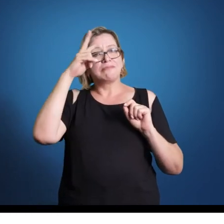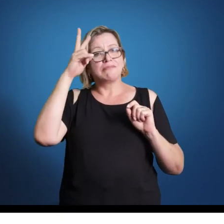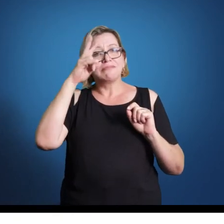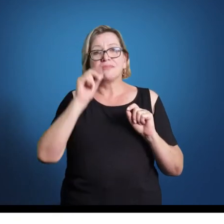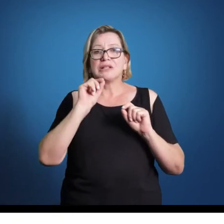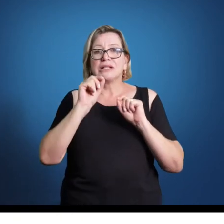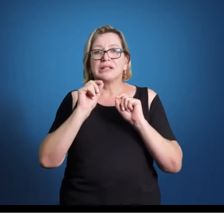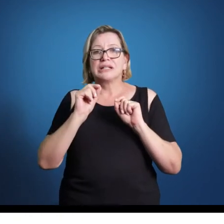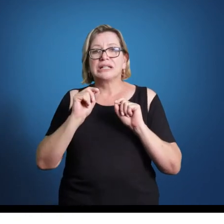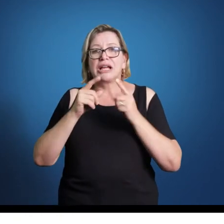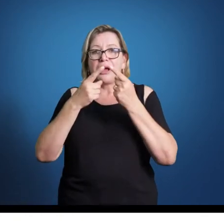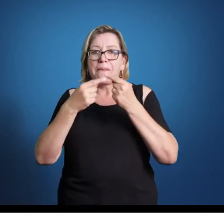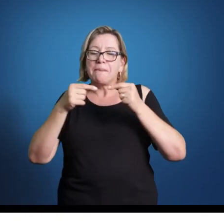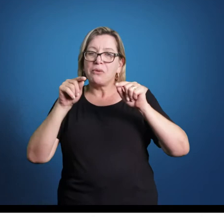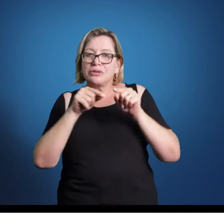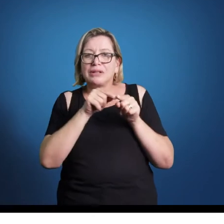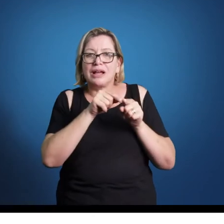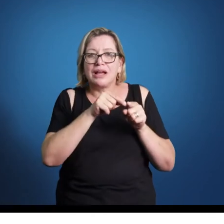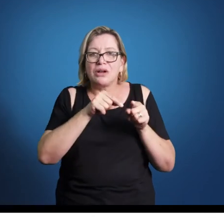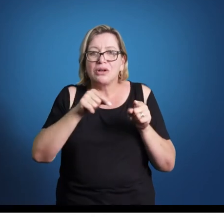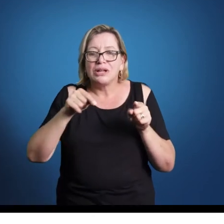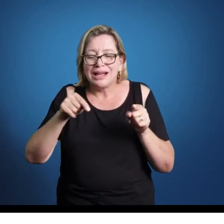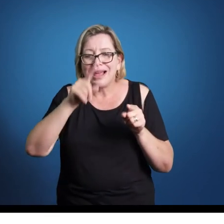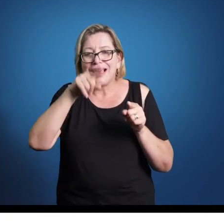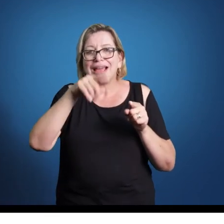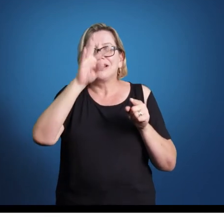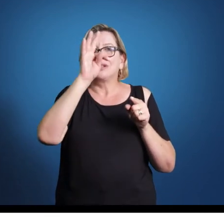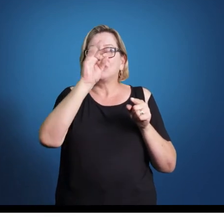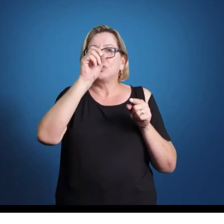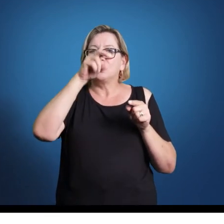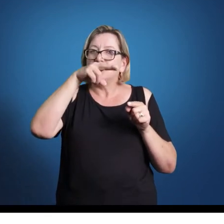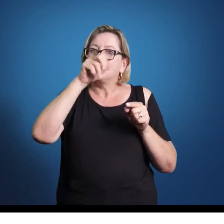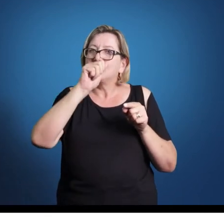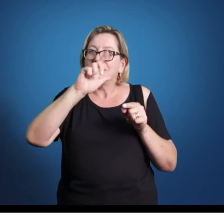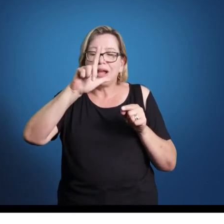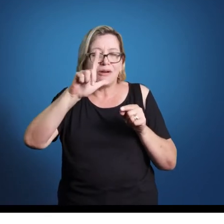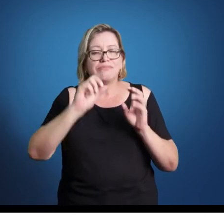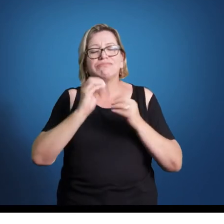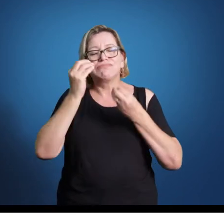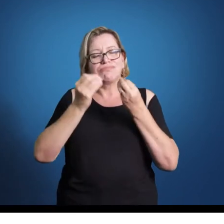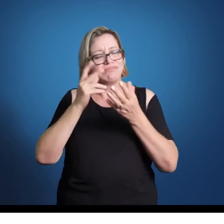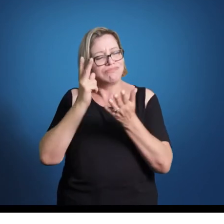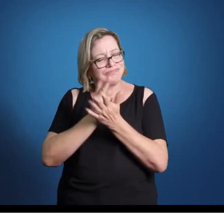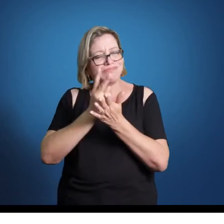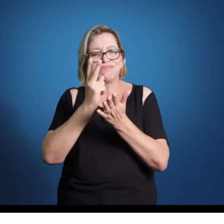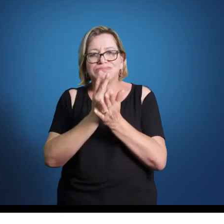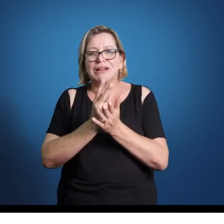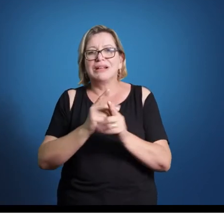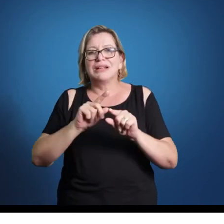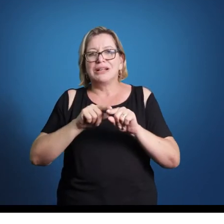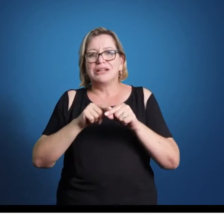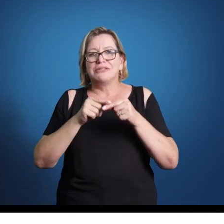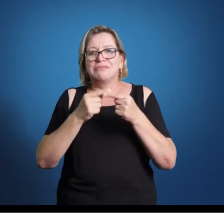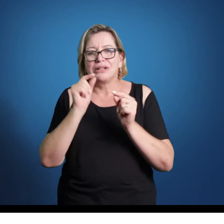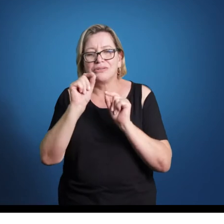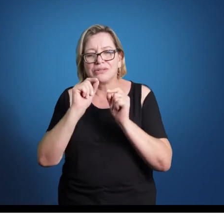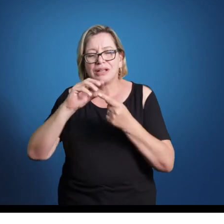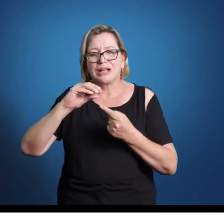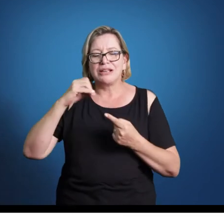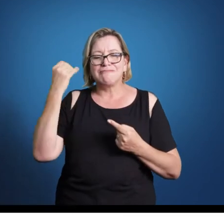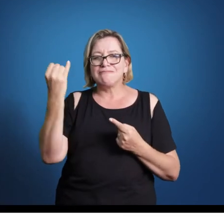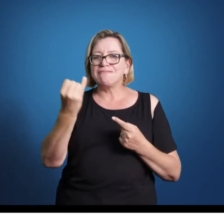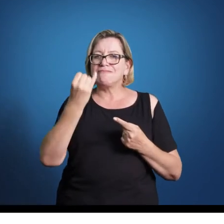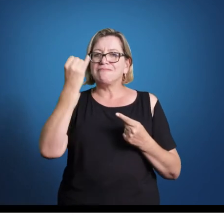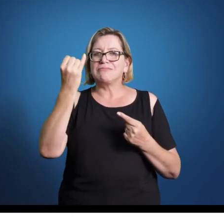classismo é estritamente tonal, com raríssimos exemplos que fujam disso, mas o que é relevante, o que é importante dizer é que a música é tonal e